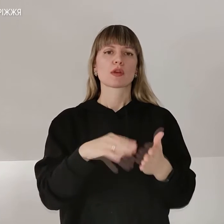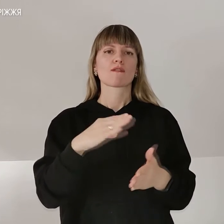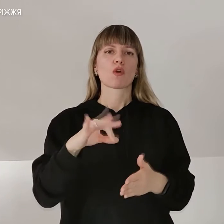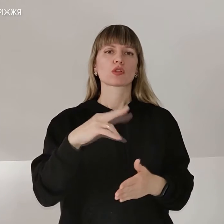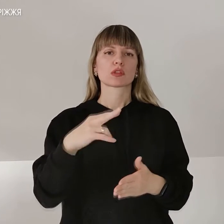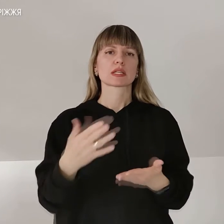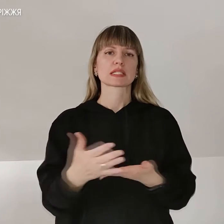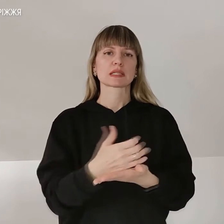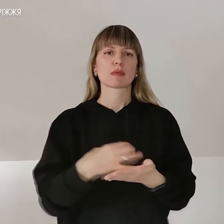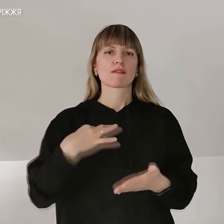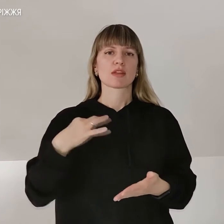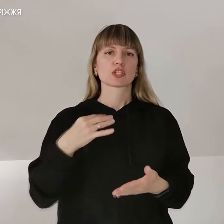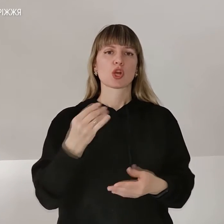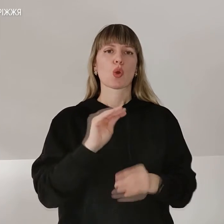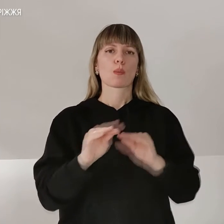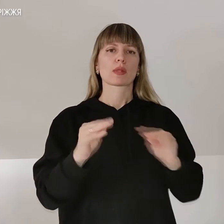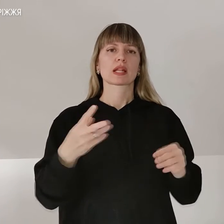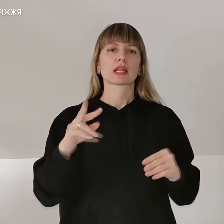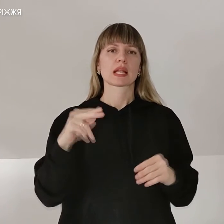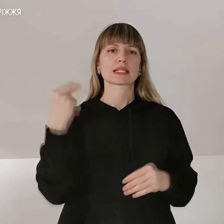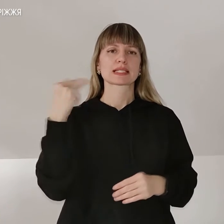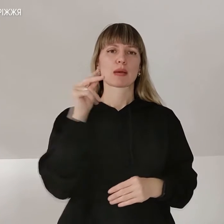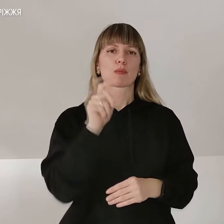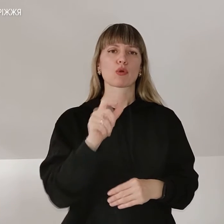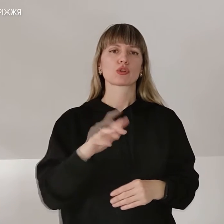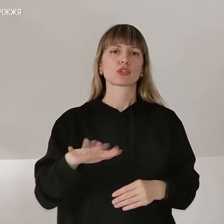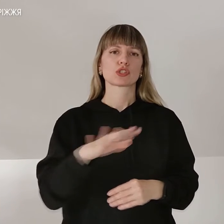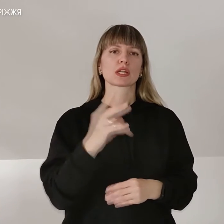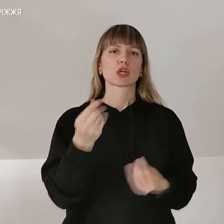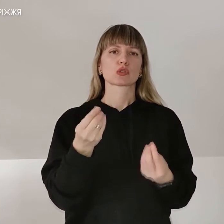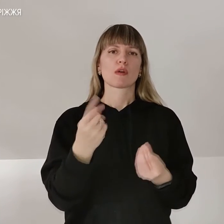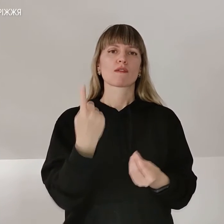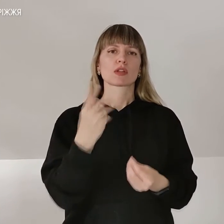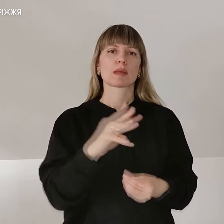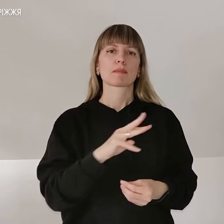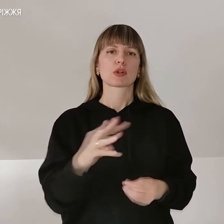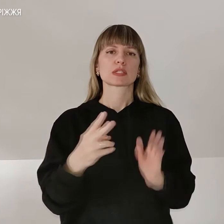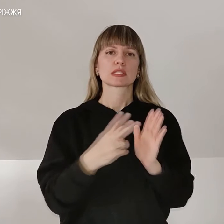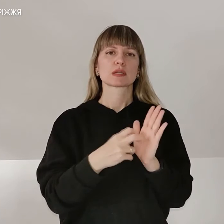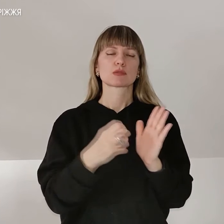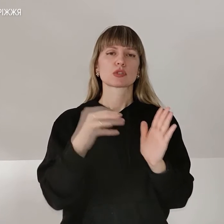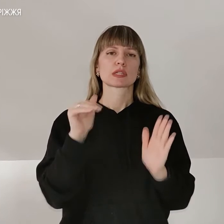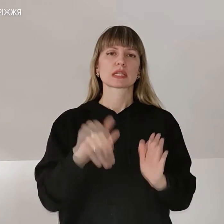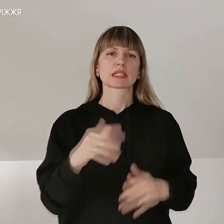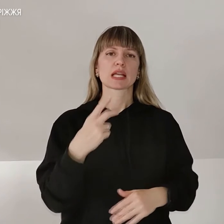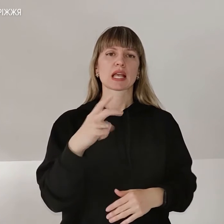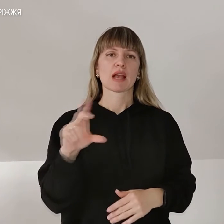зібрали речей та обладнання для Запоріжжя на суму в 1 мільйон 700 тисяч євро. Ряд